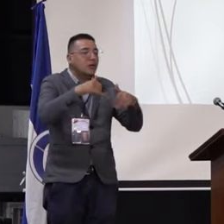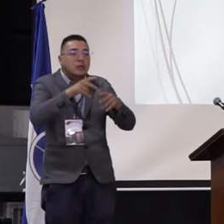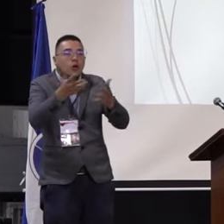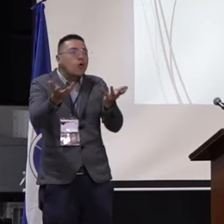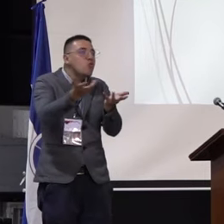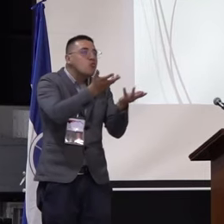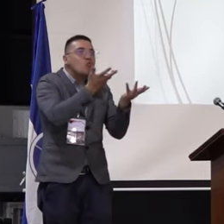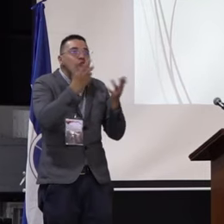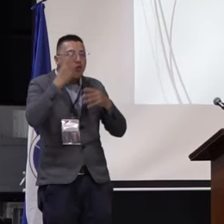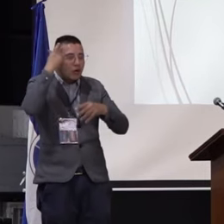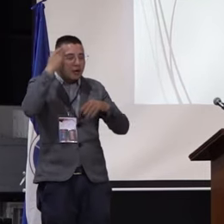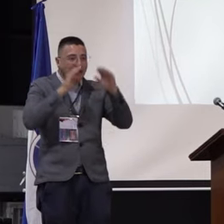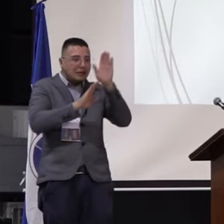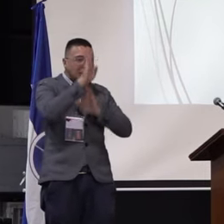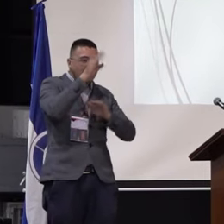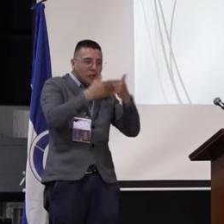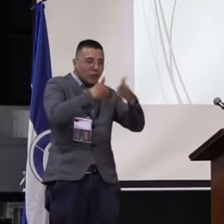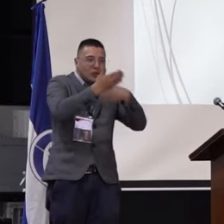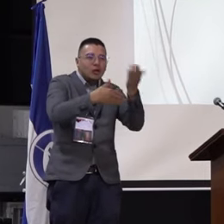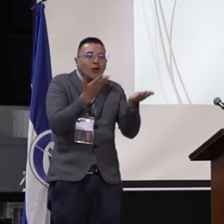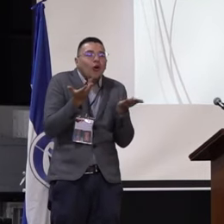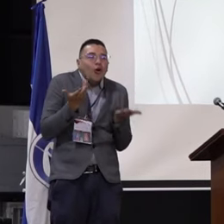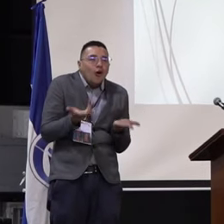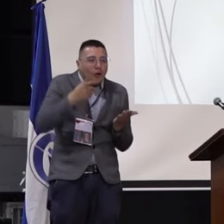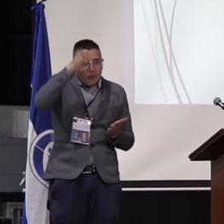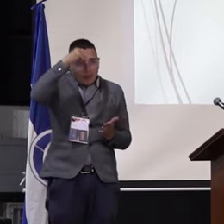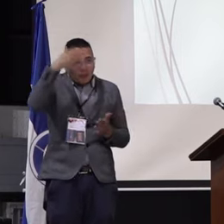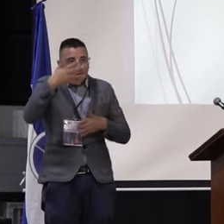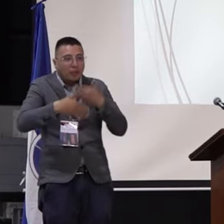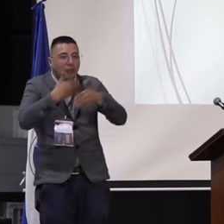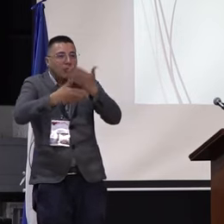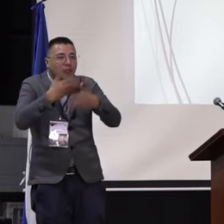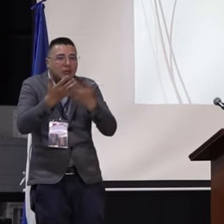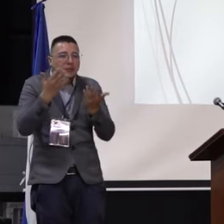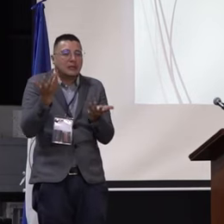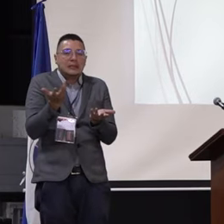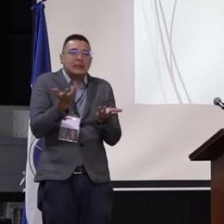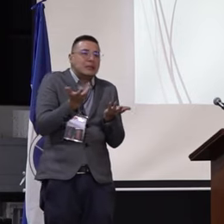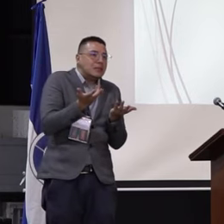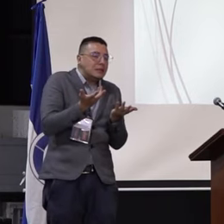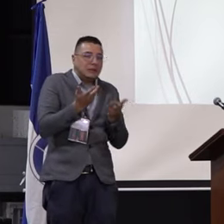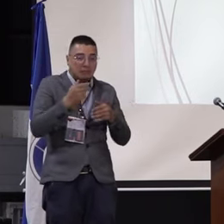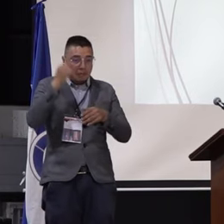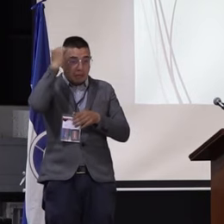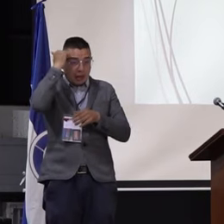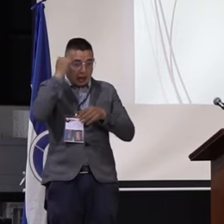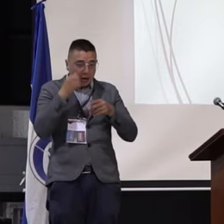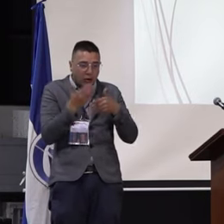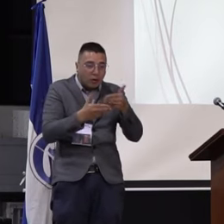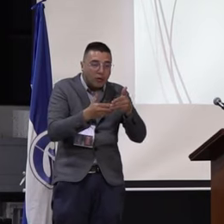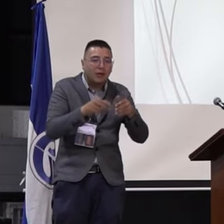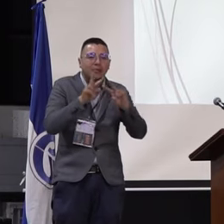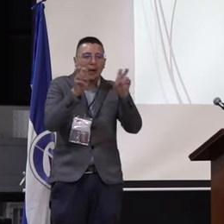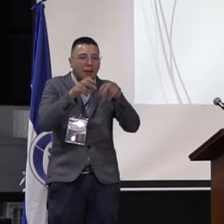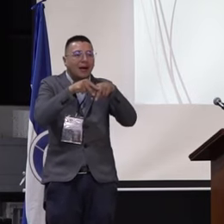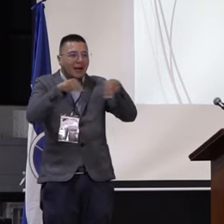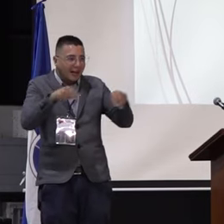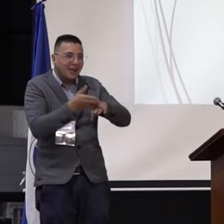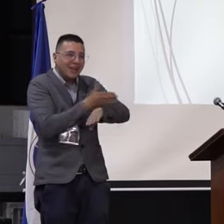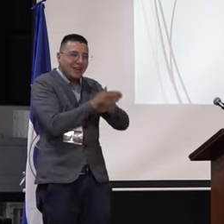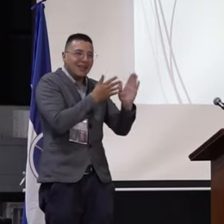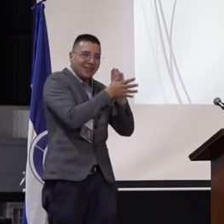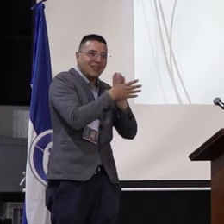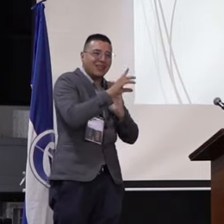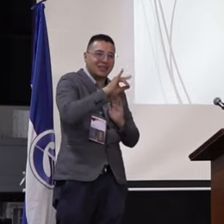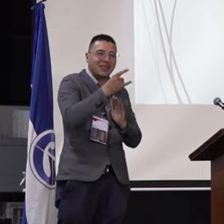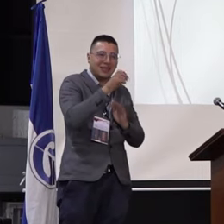para el desarrollo pedagógico de los docentes. También en el caso de lo que mencionaba Diego, el tema de género, entonces ahí mismo en el